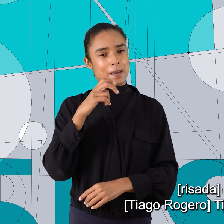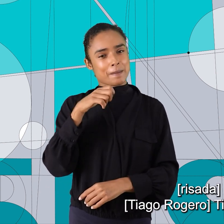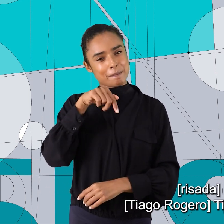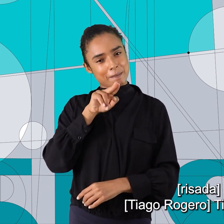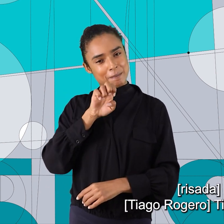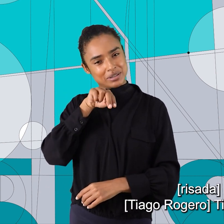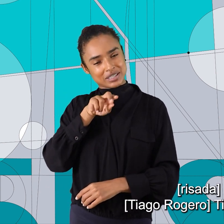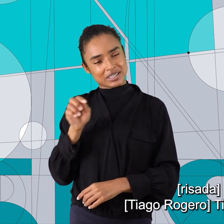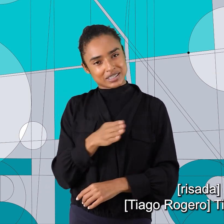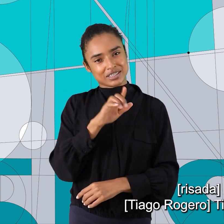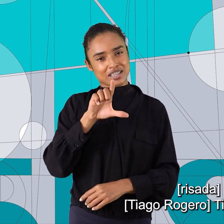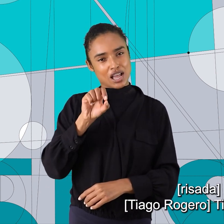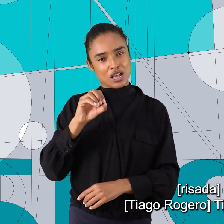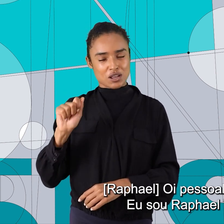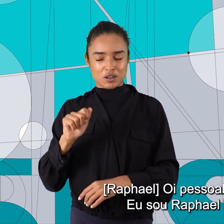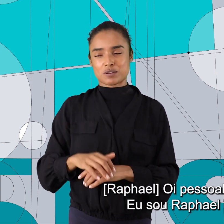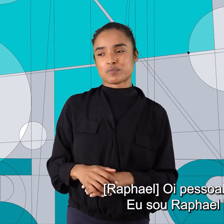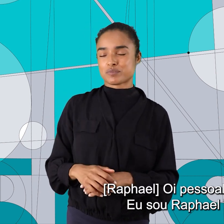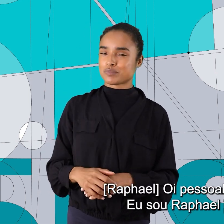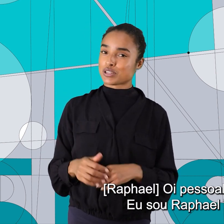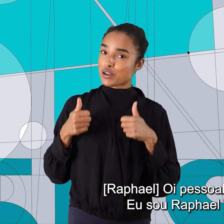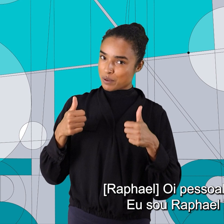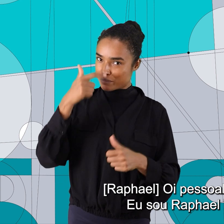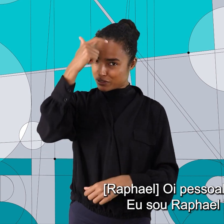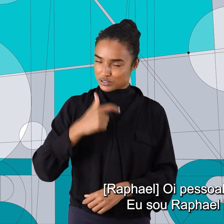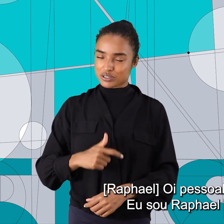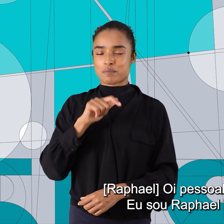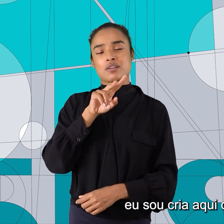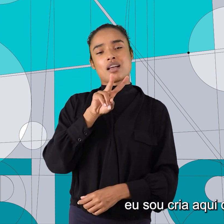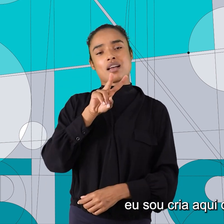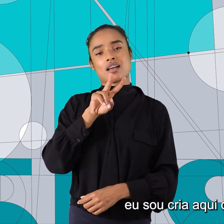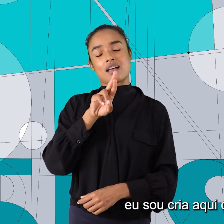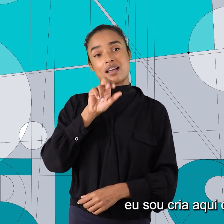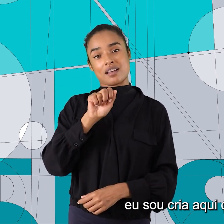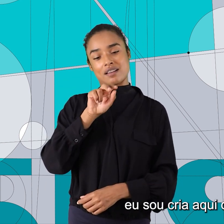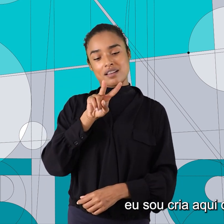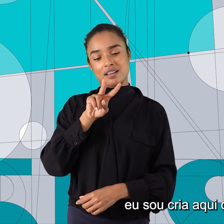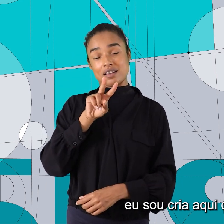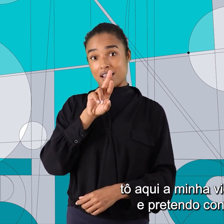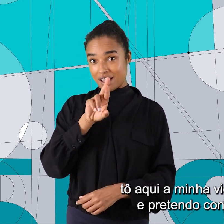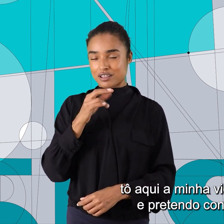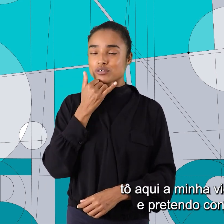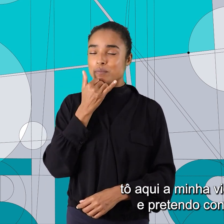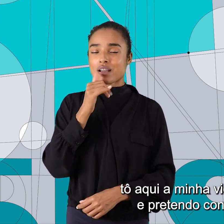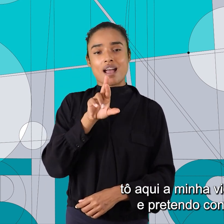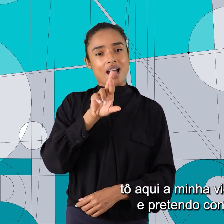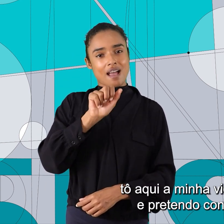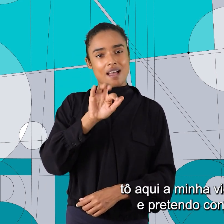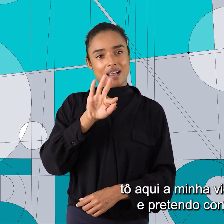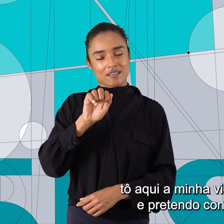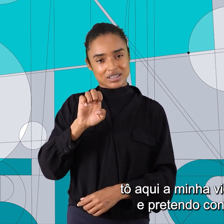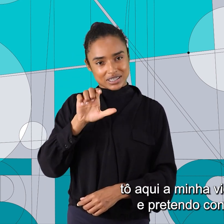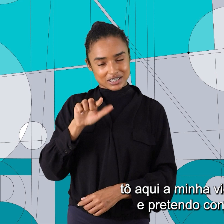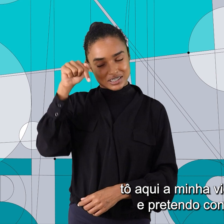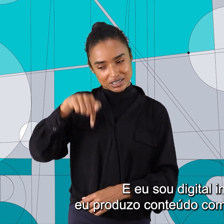assim, essas coisas. Tipo isso. Tá bom. Oi, pessoal, tudo bem? Eu sou Rafael Vicente, eu sou o Cri aqui da Maré, estou aqui a minha vida